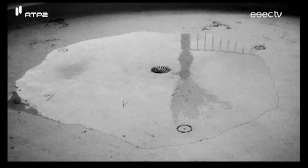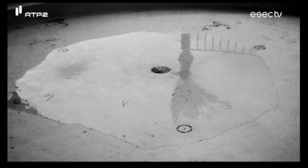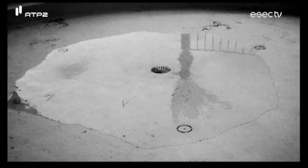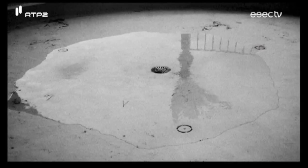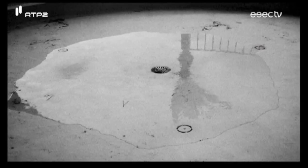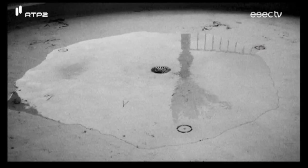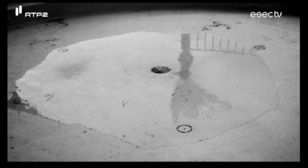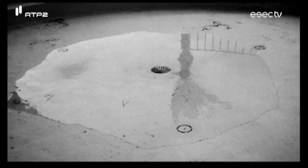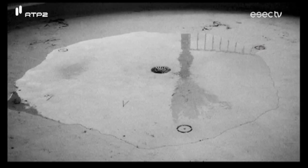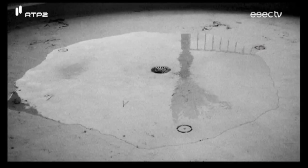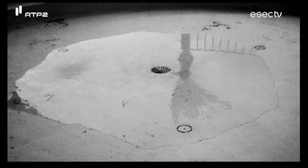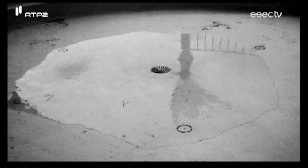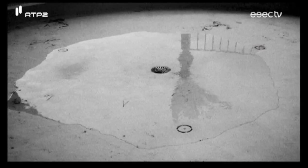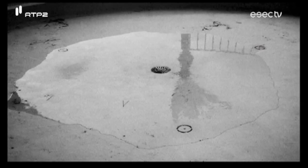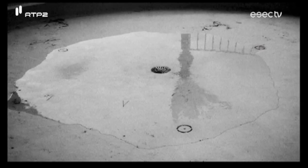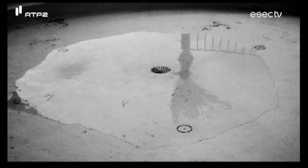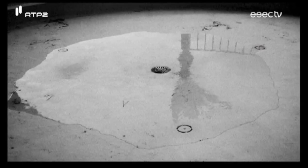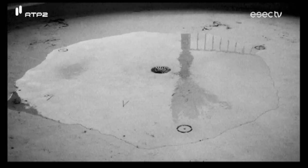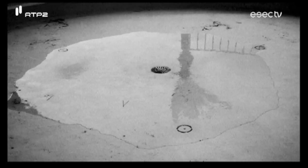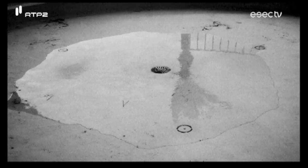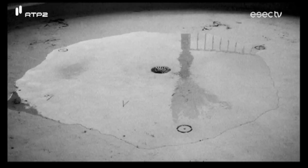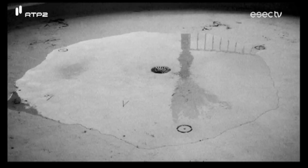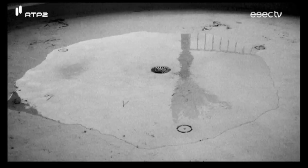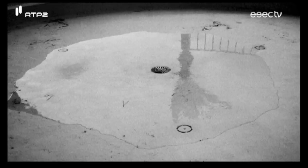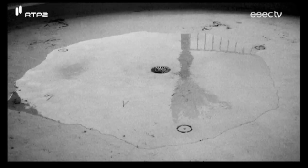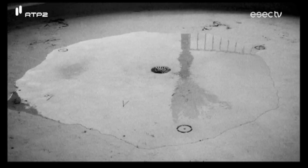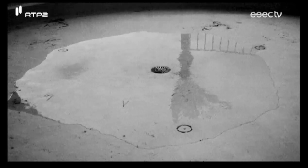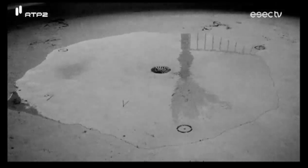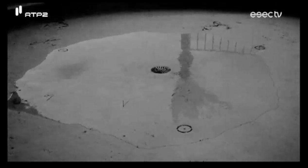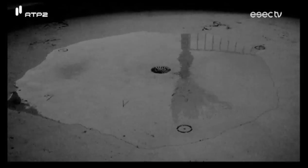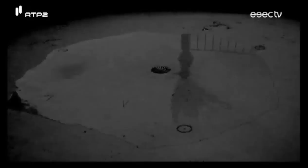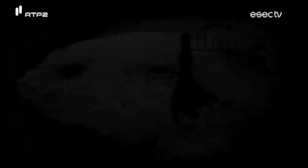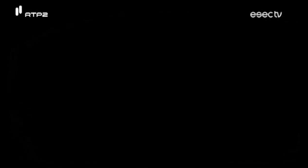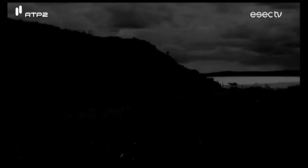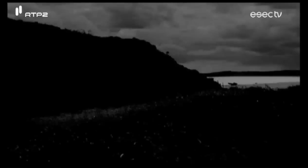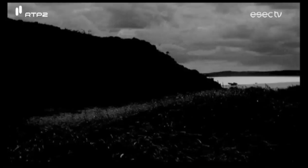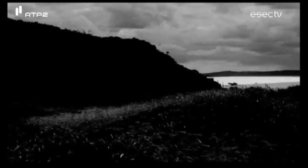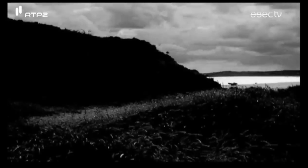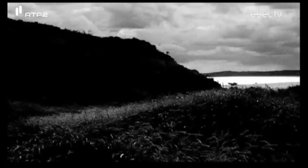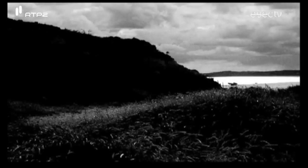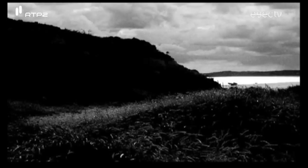Marocco, Algérie, Liban, Síria, Itália,